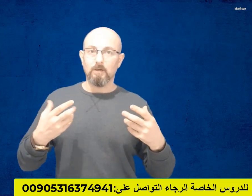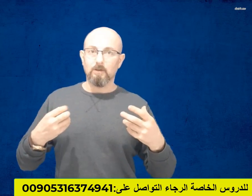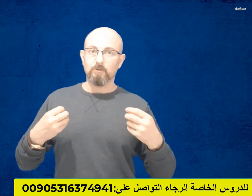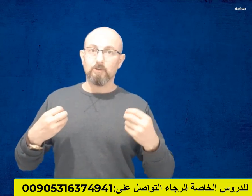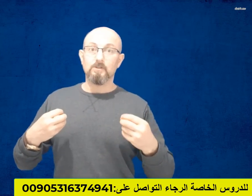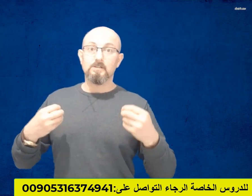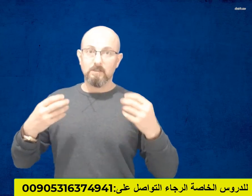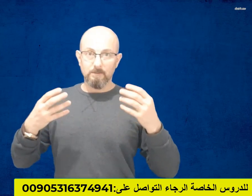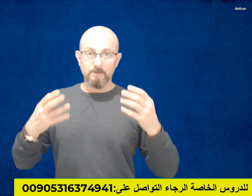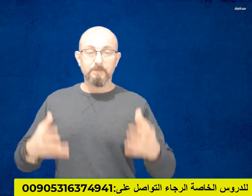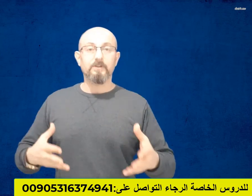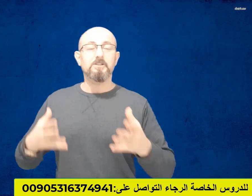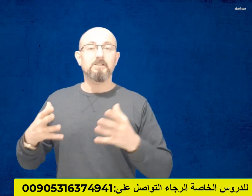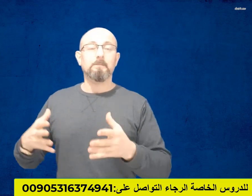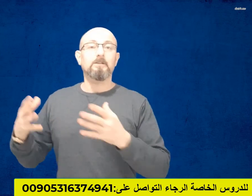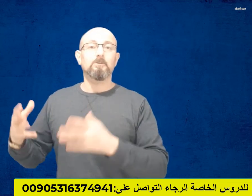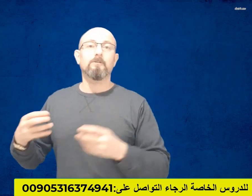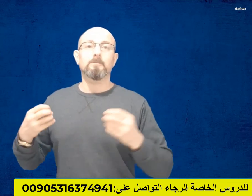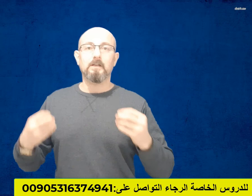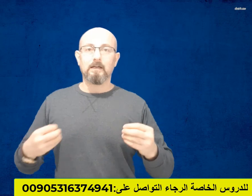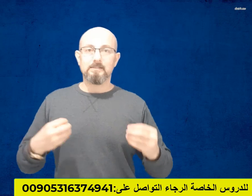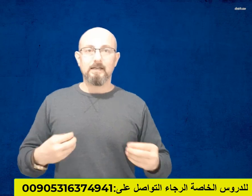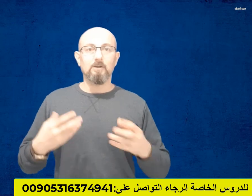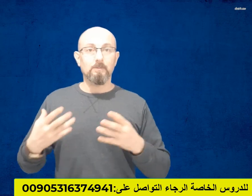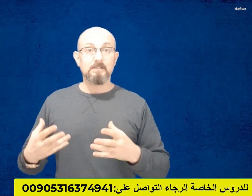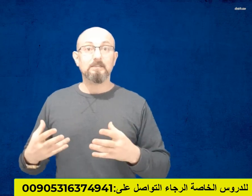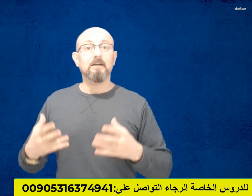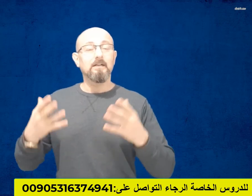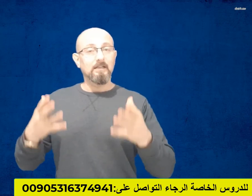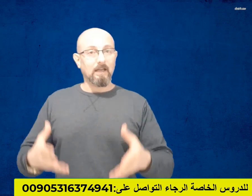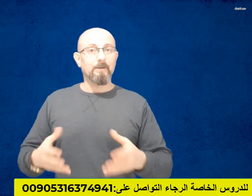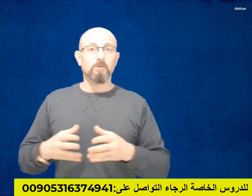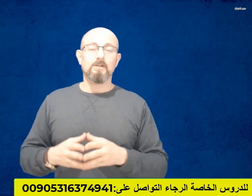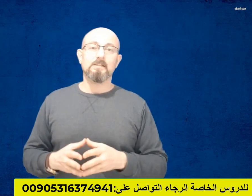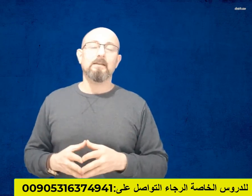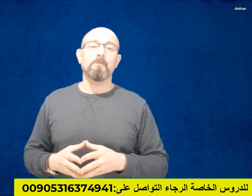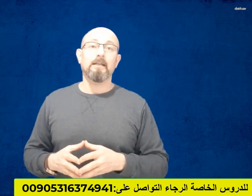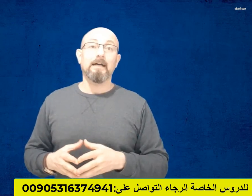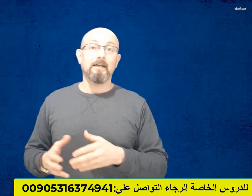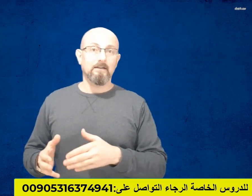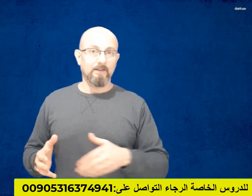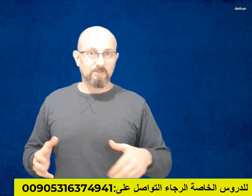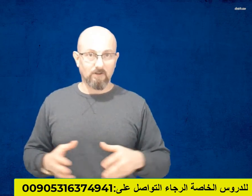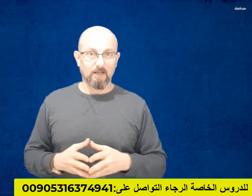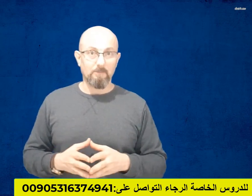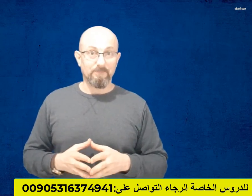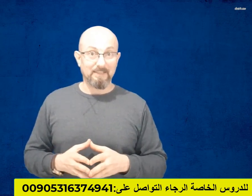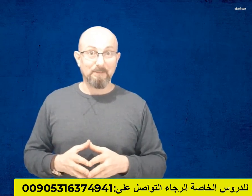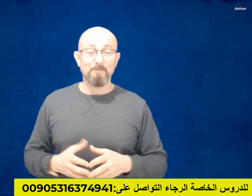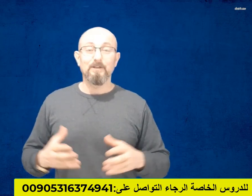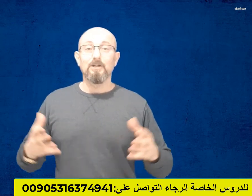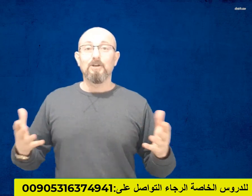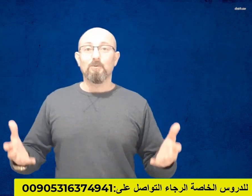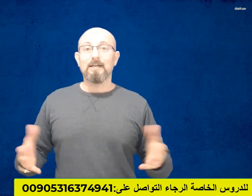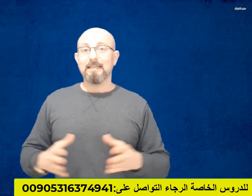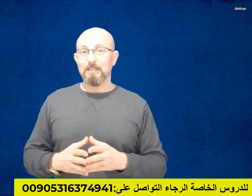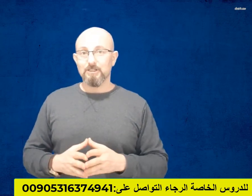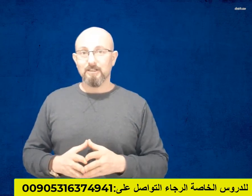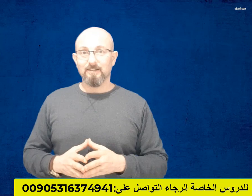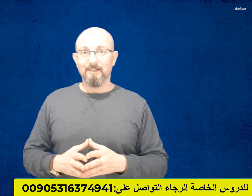وتدرس الـ بطريقة سهلة وبسيطة كمان تواصل معنا على نفس الرقم تمام؟ وهذا كل شيء